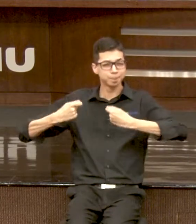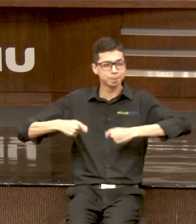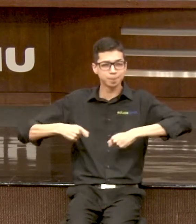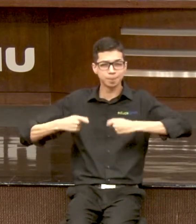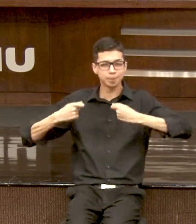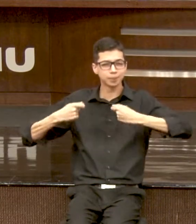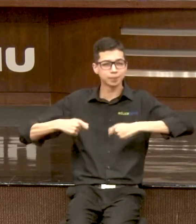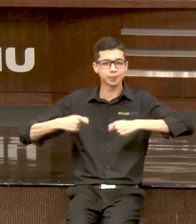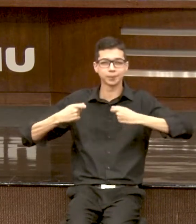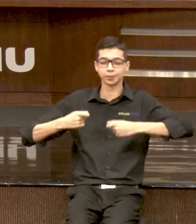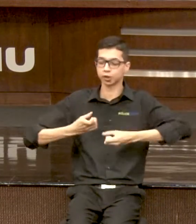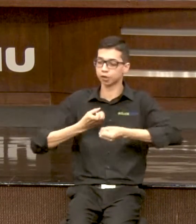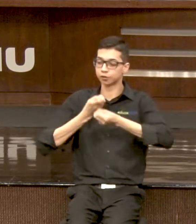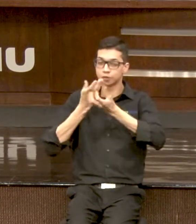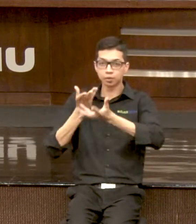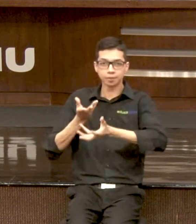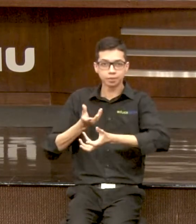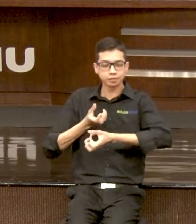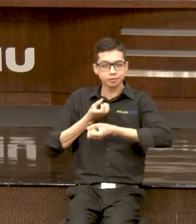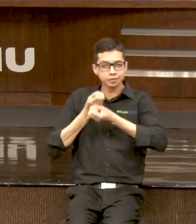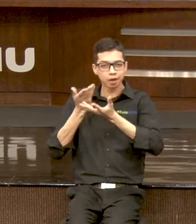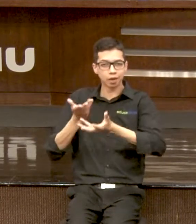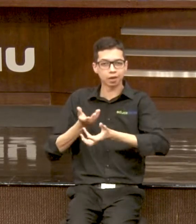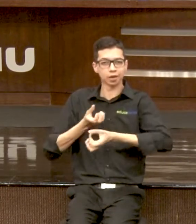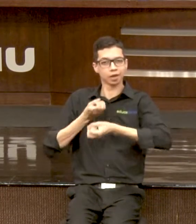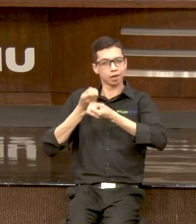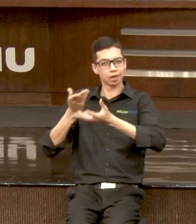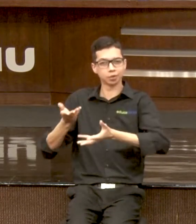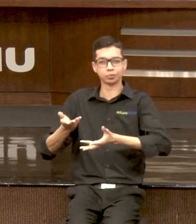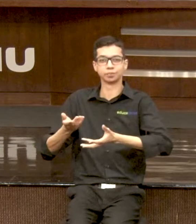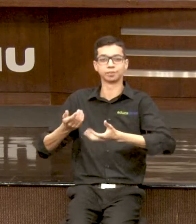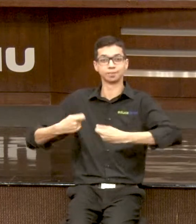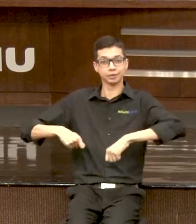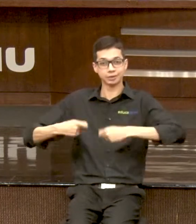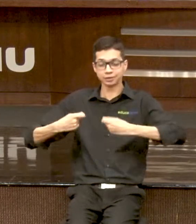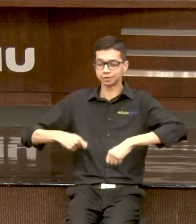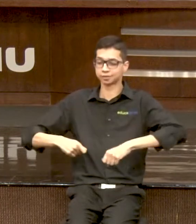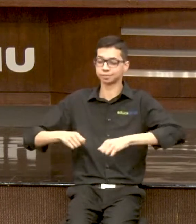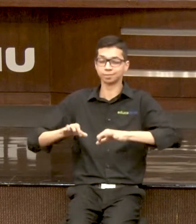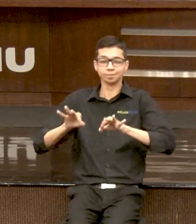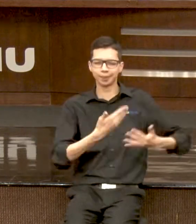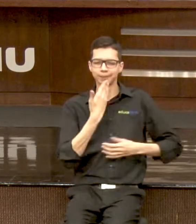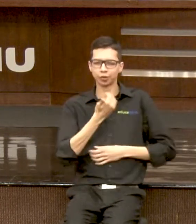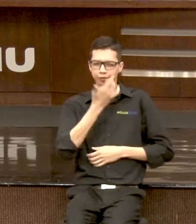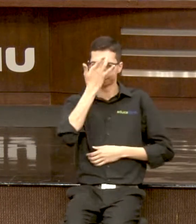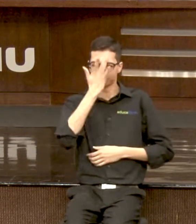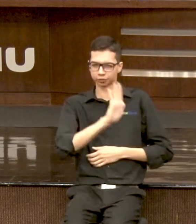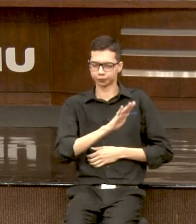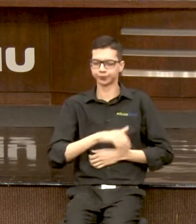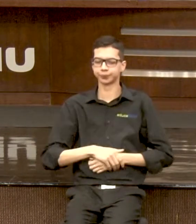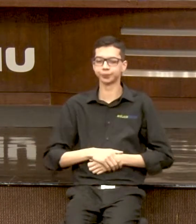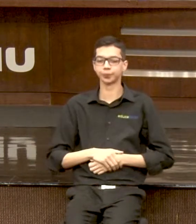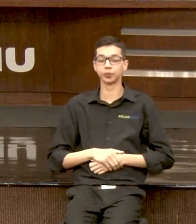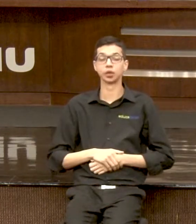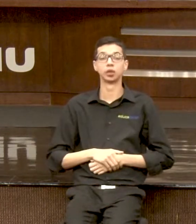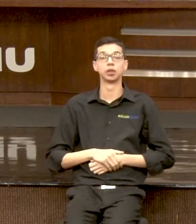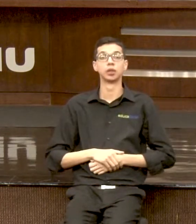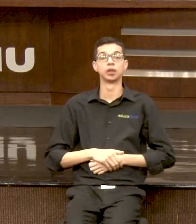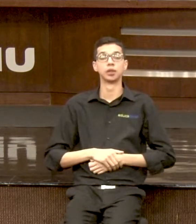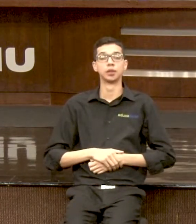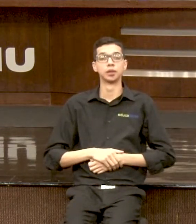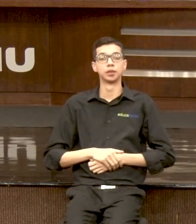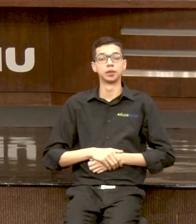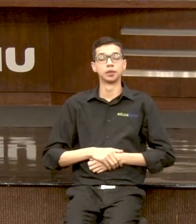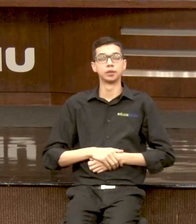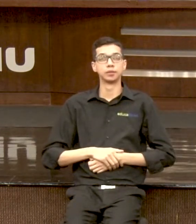sejam feitas para ela de forma muito concreta. Quando a gente diz deficiência,